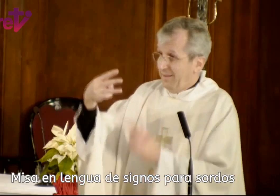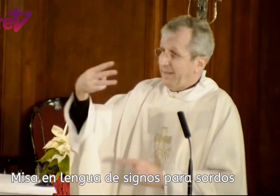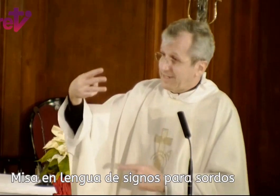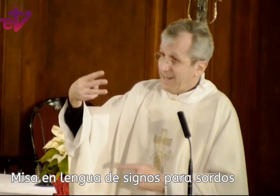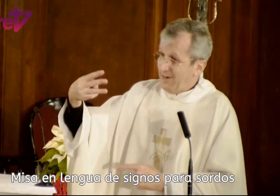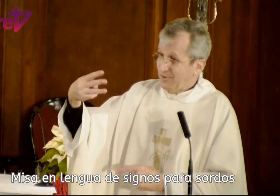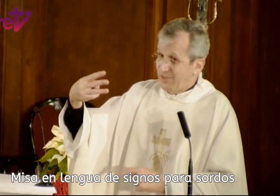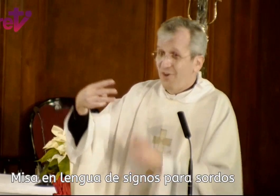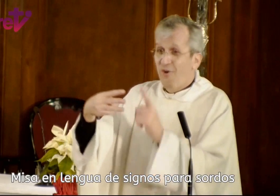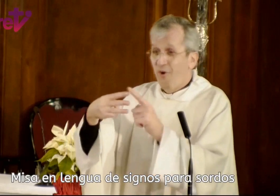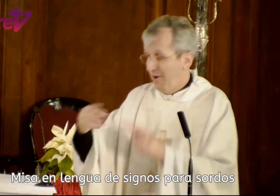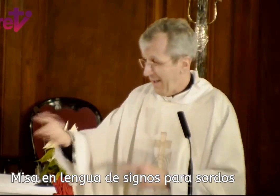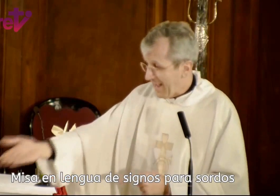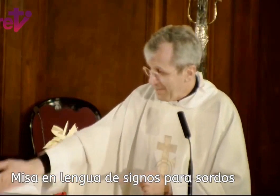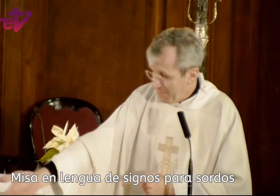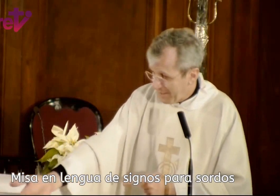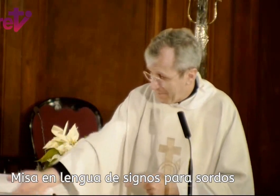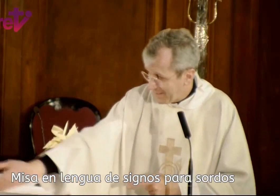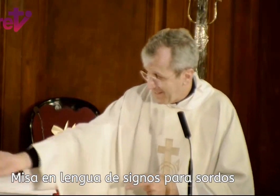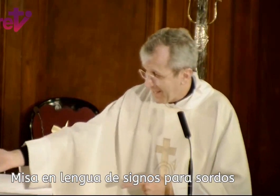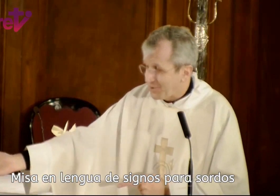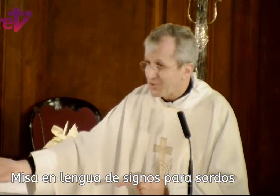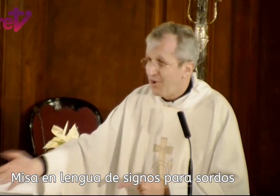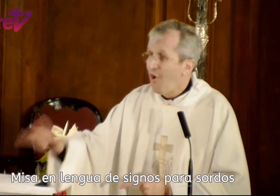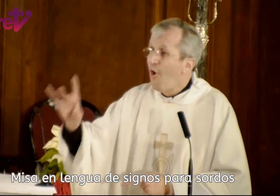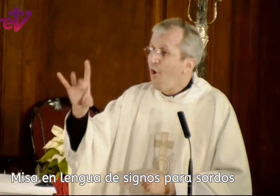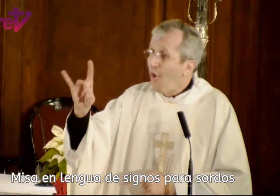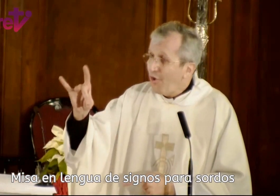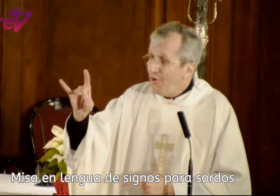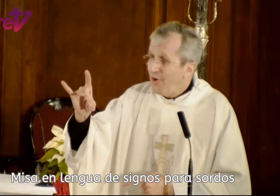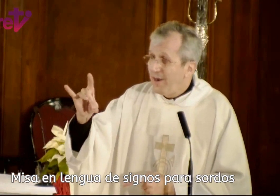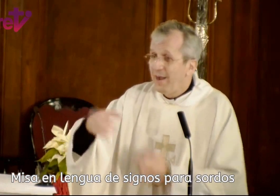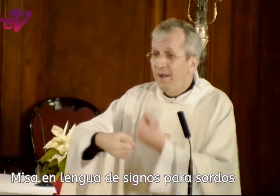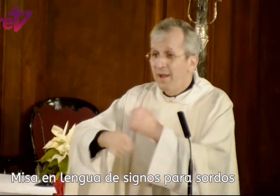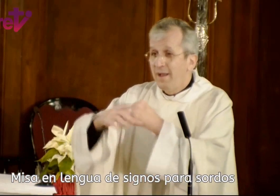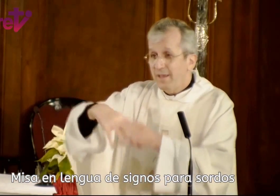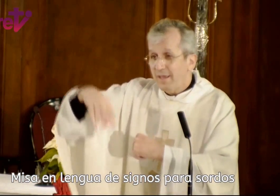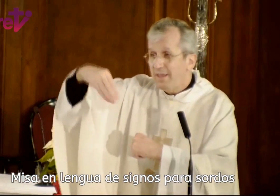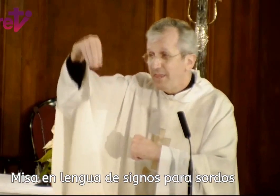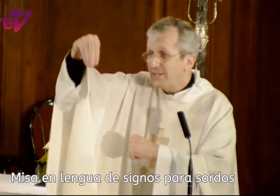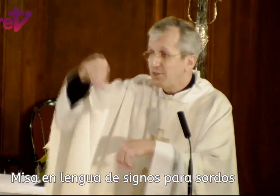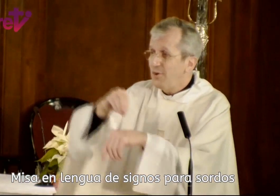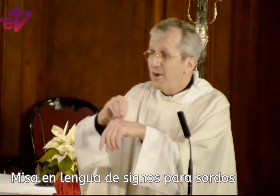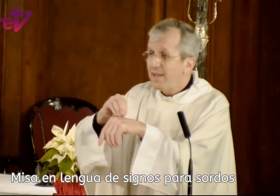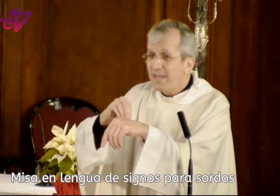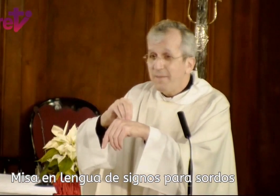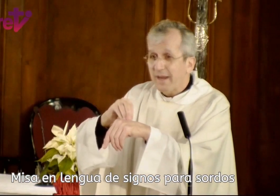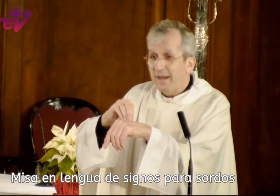tres regalos, aquí muy bien representados, oro, incienso y mirra.